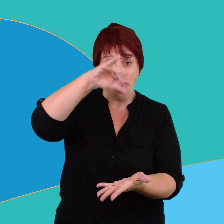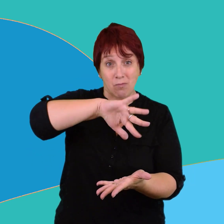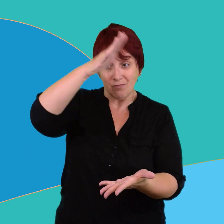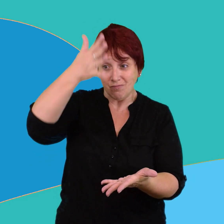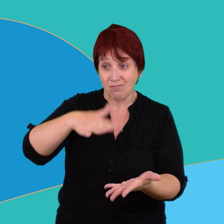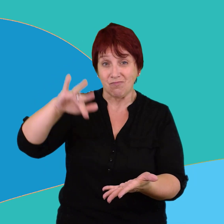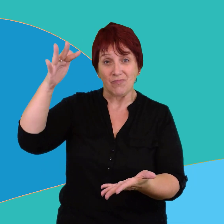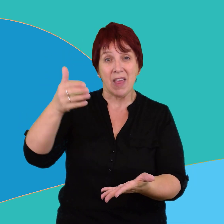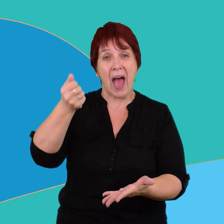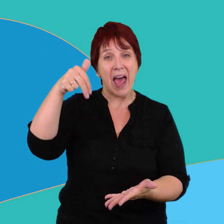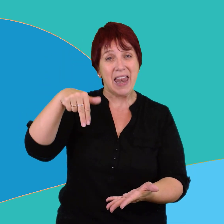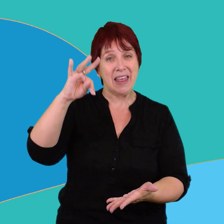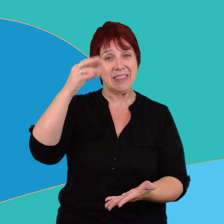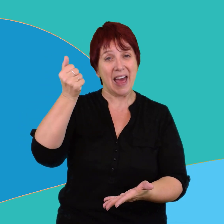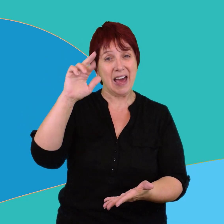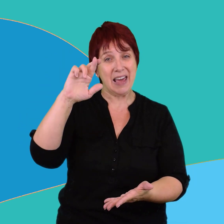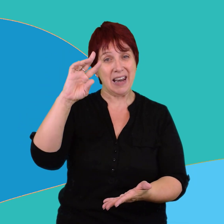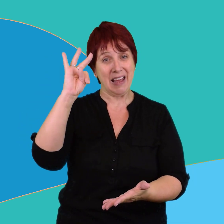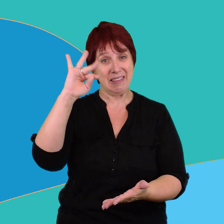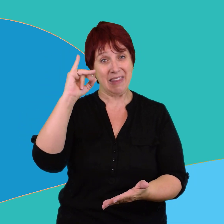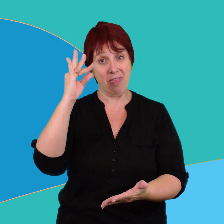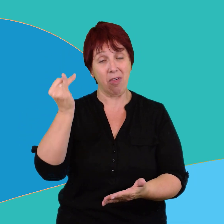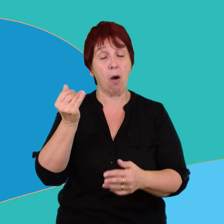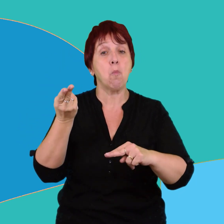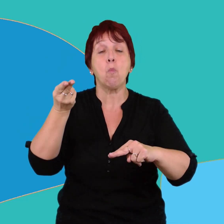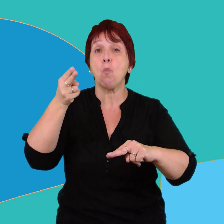murió a bordo de un ataque al corazón. ¡Suscríbete ¡Suscríbete